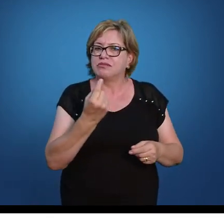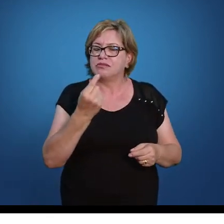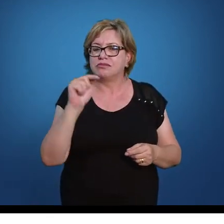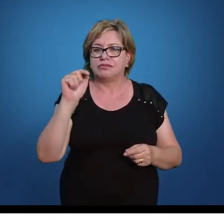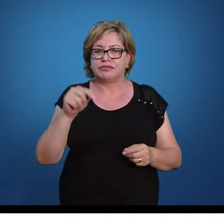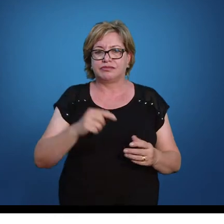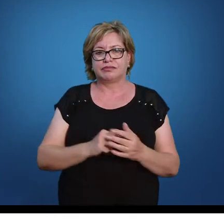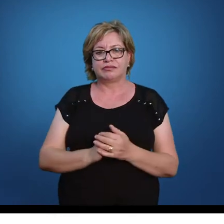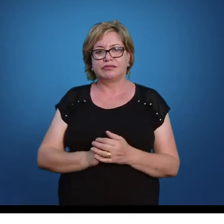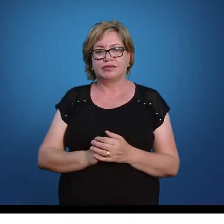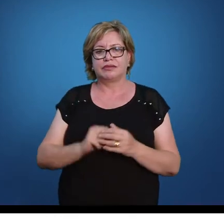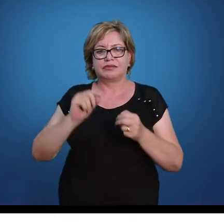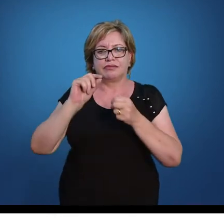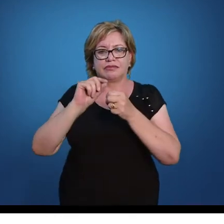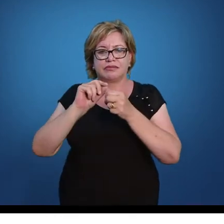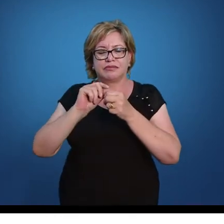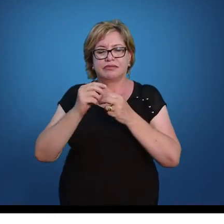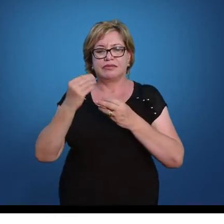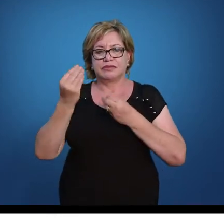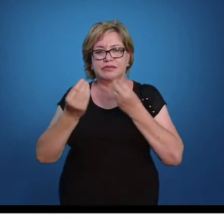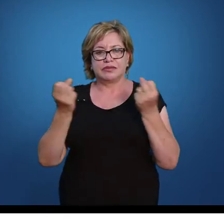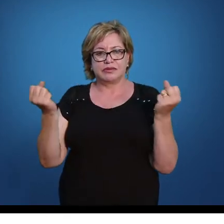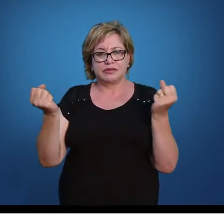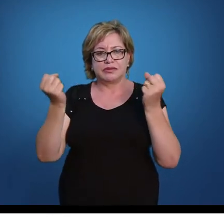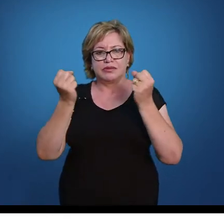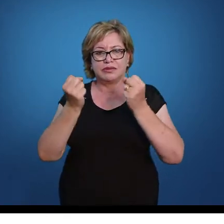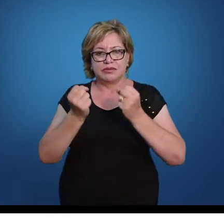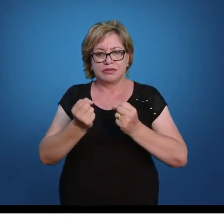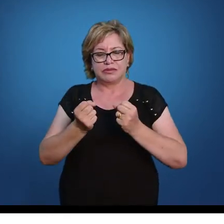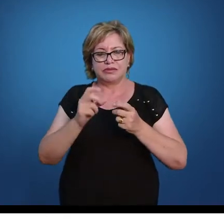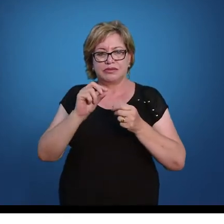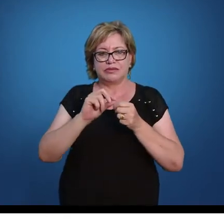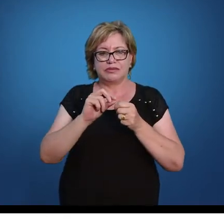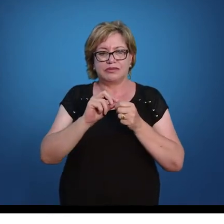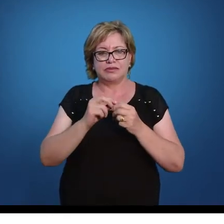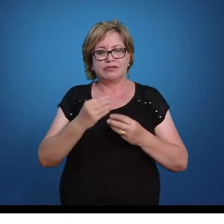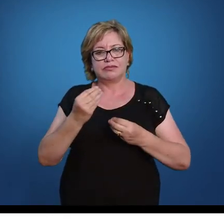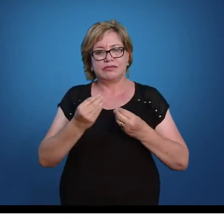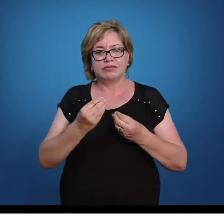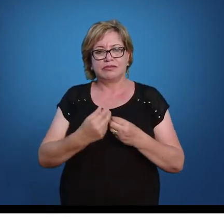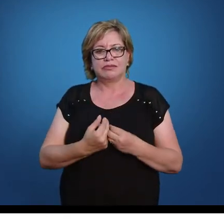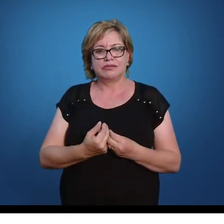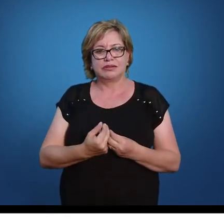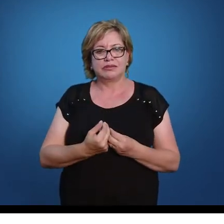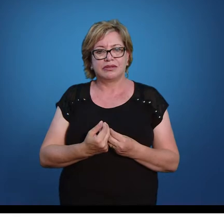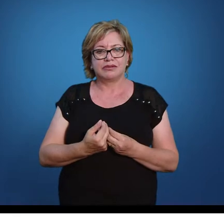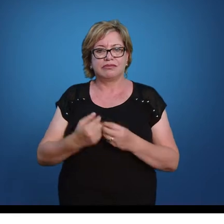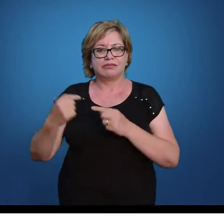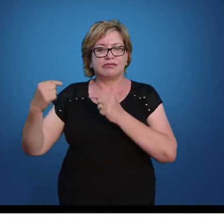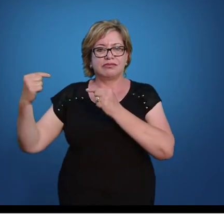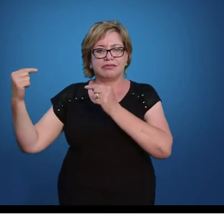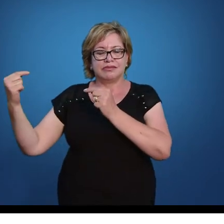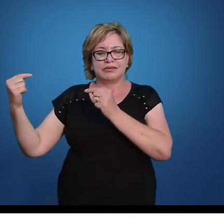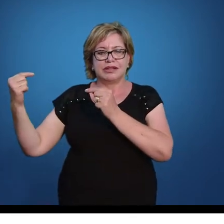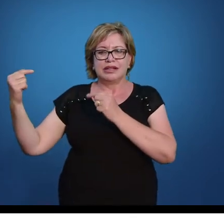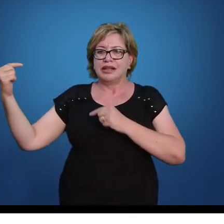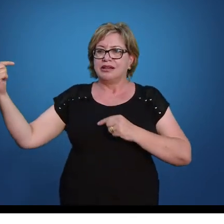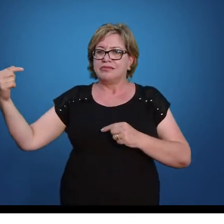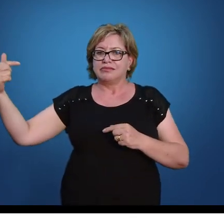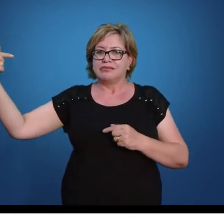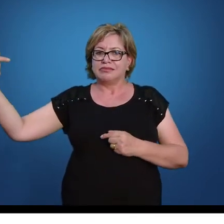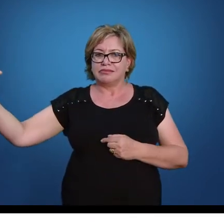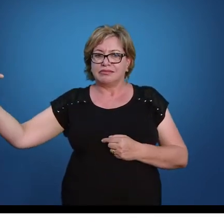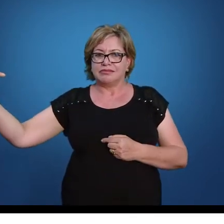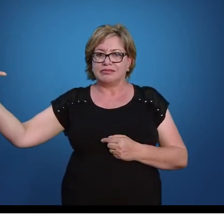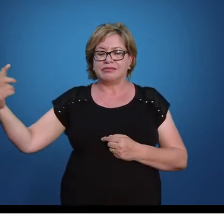isolado. Para fazer isso, eu posso simplesmente colocar aqui um menos 7. Aonde eu tornei